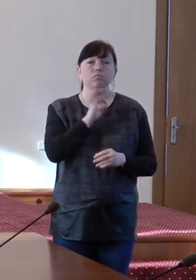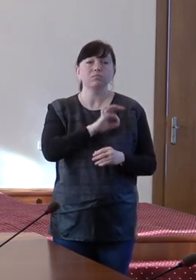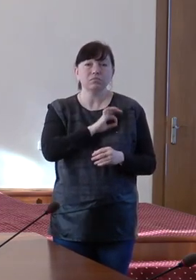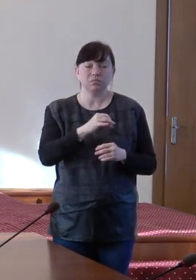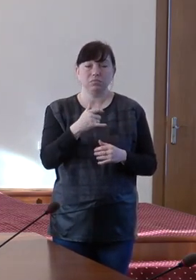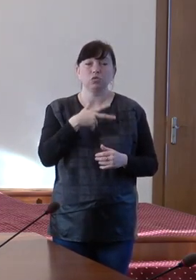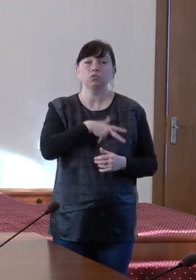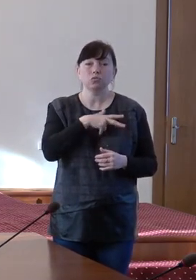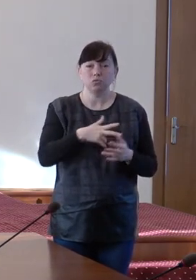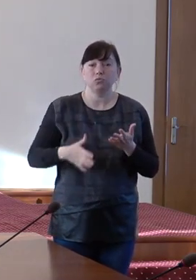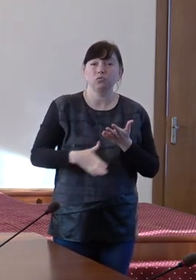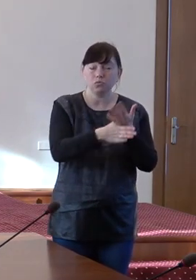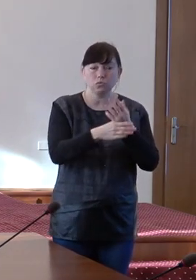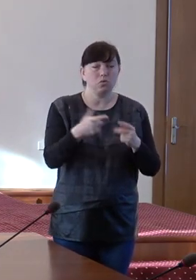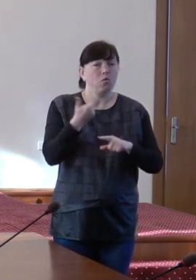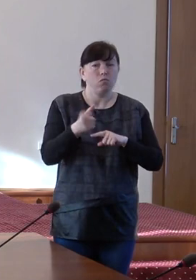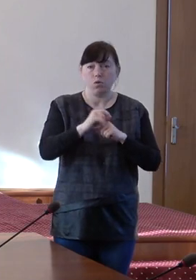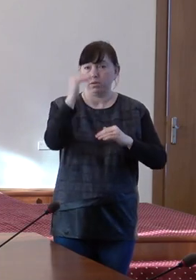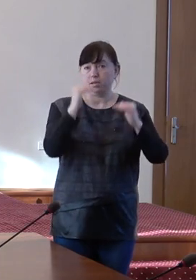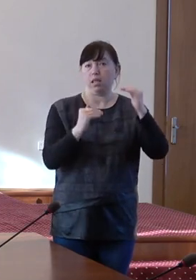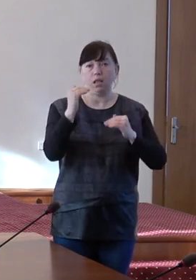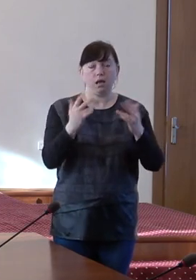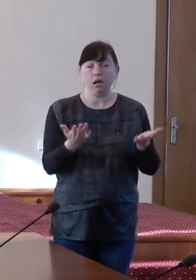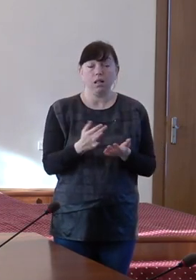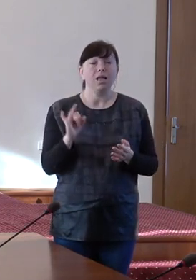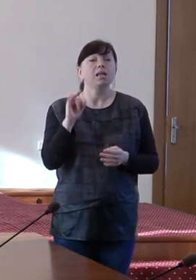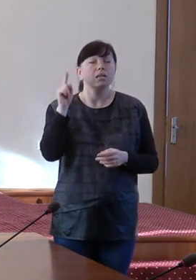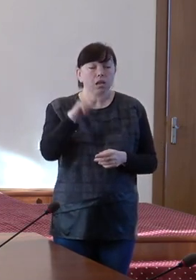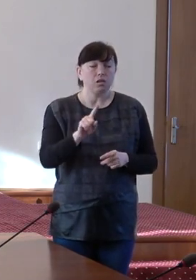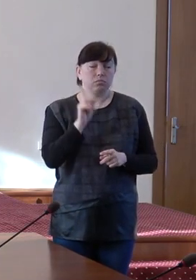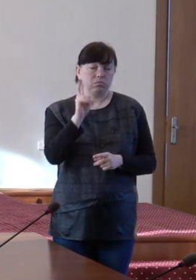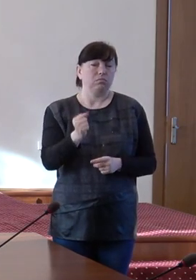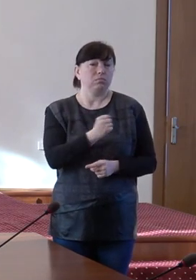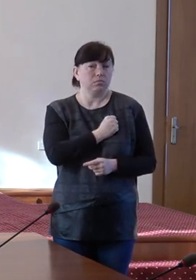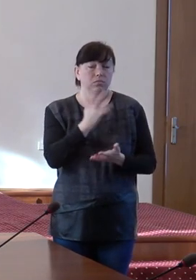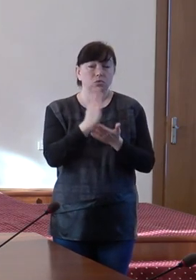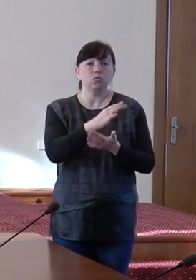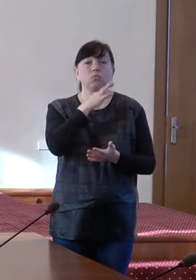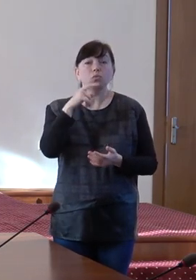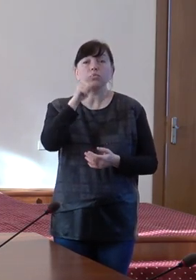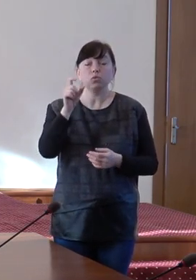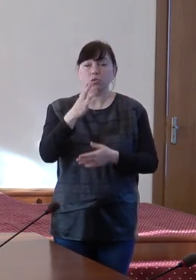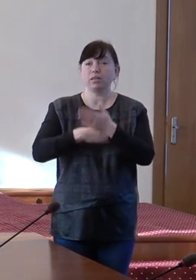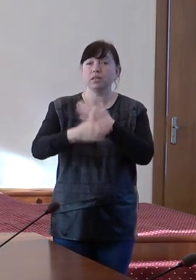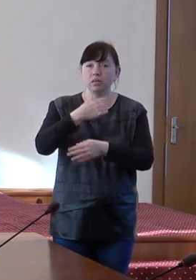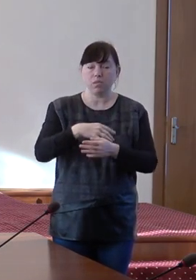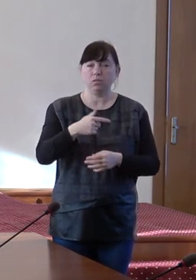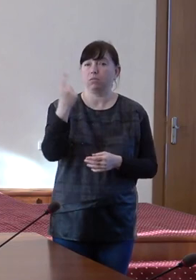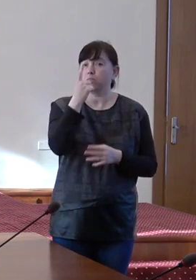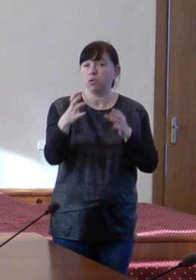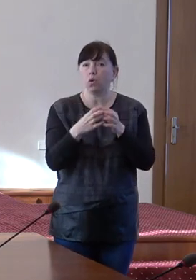sociale. În același timp, din păcate, sunt prea multe persoane cu dizabilități severe